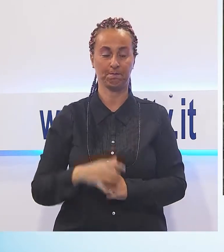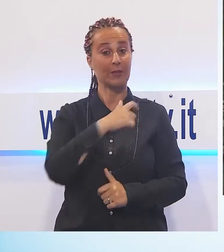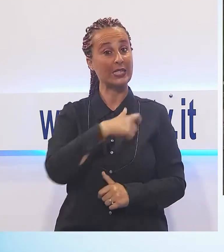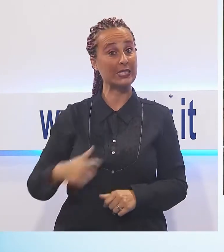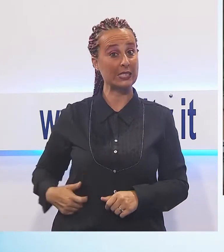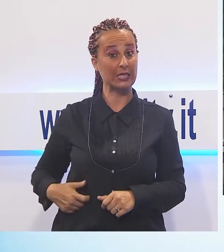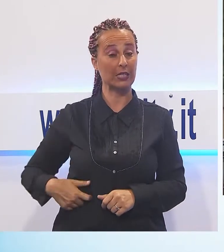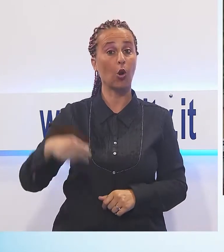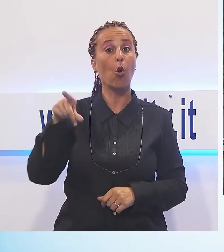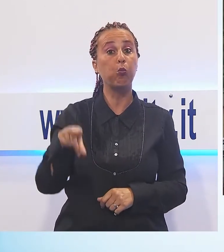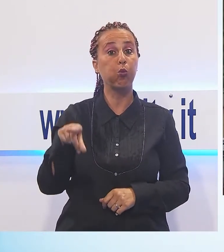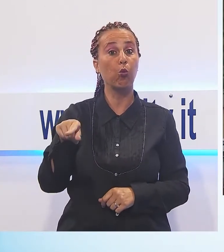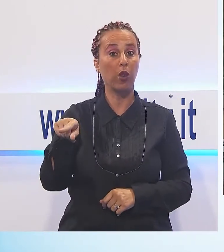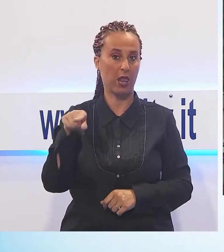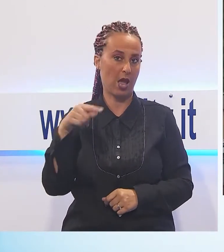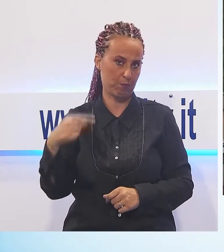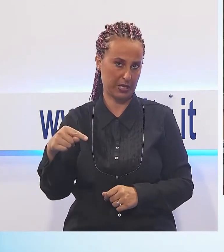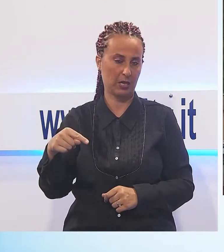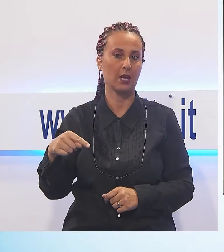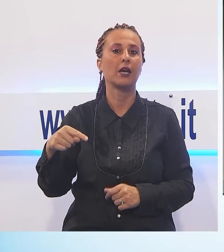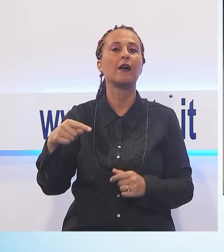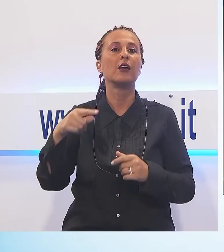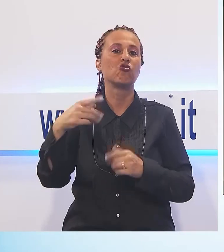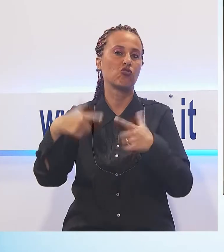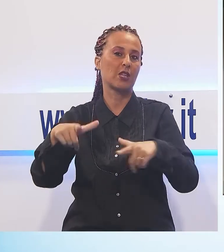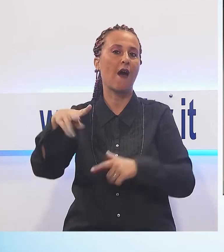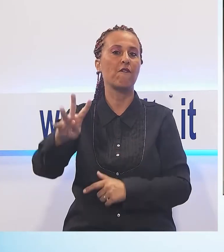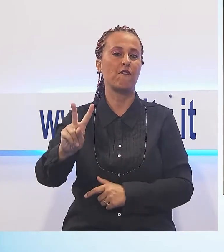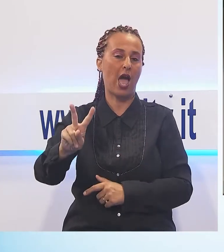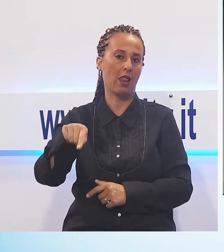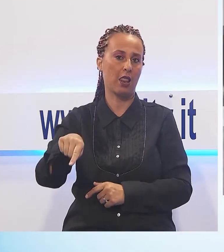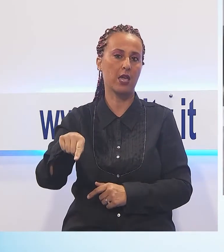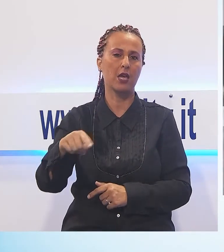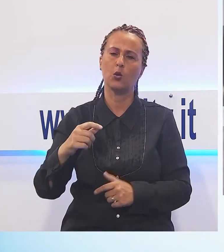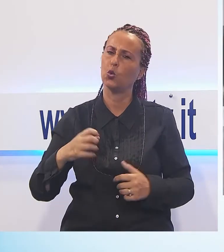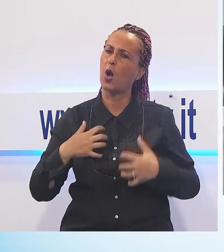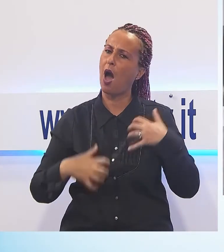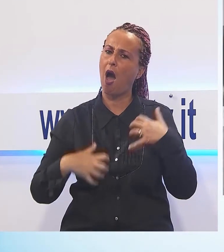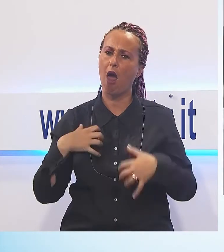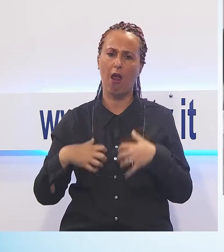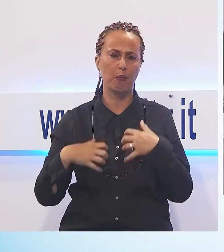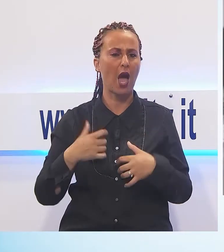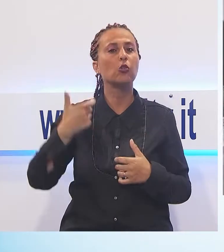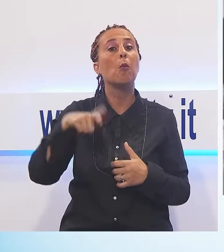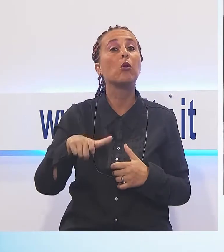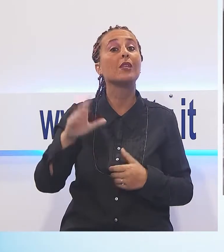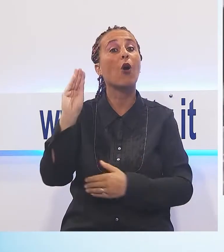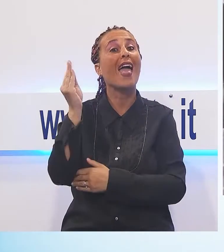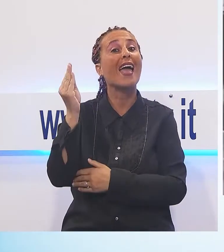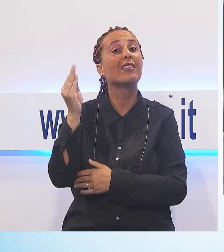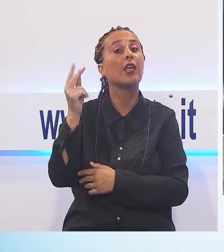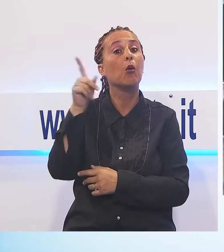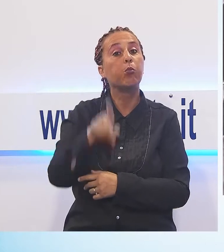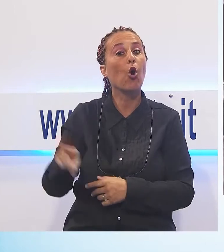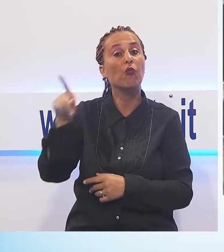volta è davvero arrabbiato tanto per usare un efemismo e amareggiato per come l'ente provincia ha tolto i cartelli di segnaletica stradale